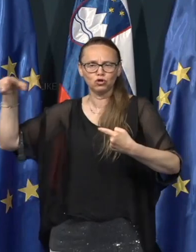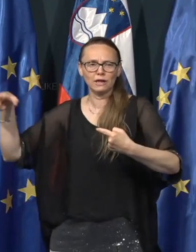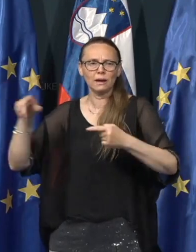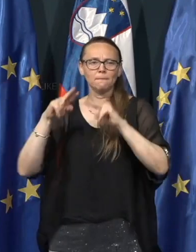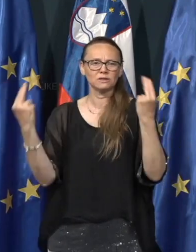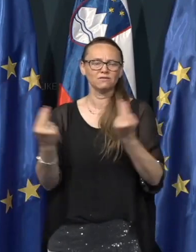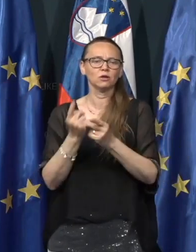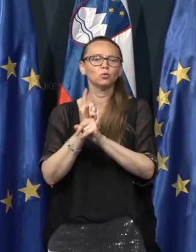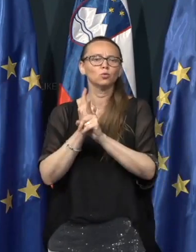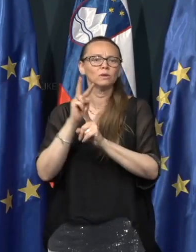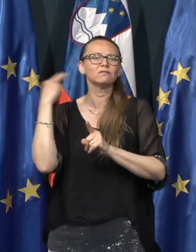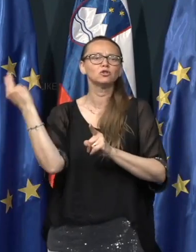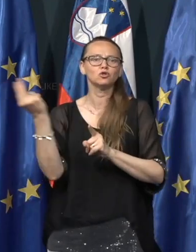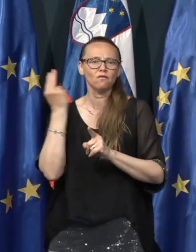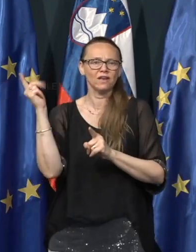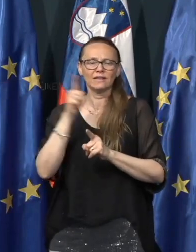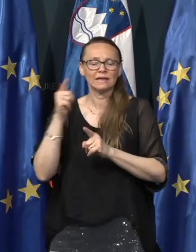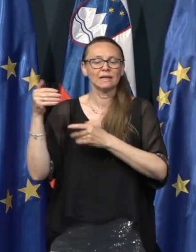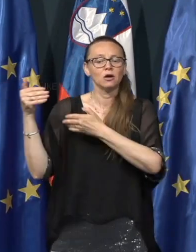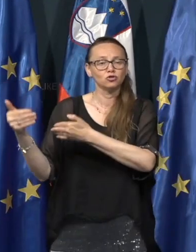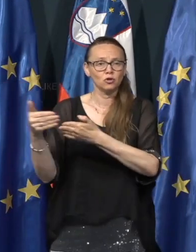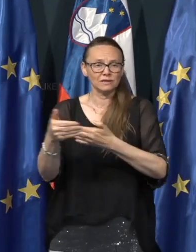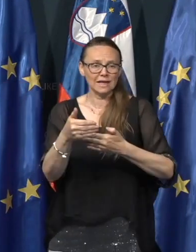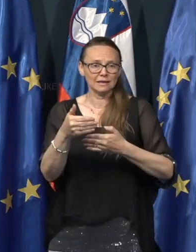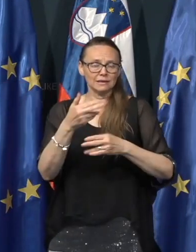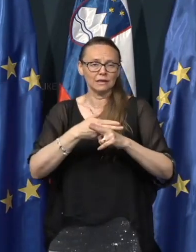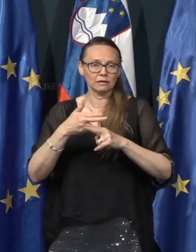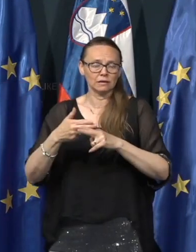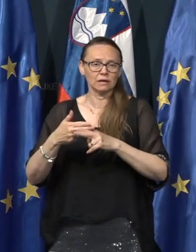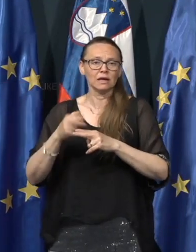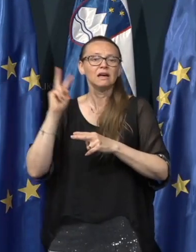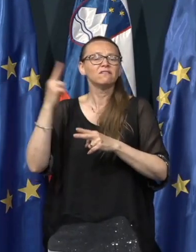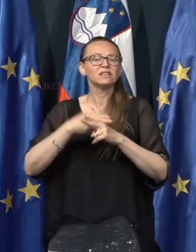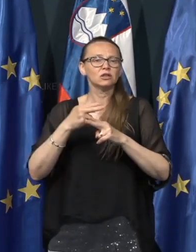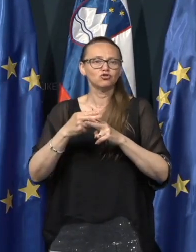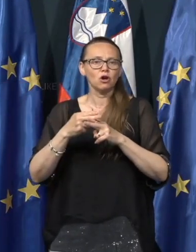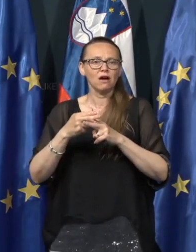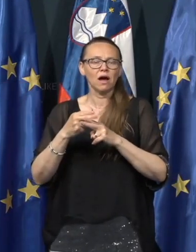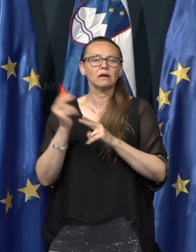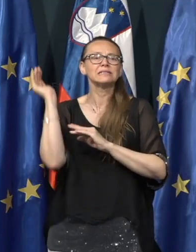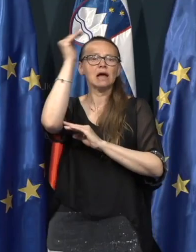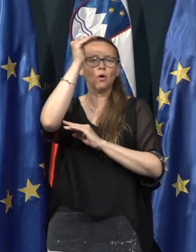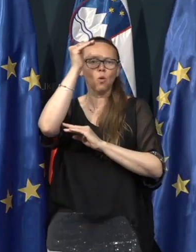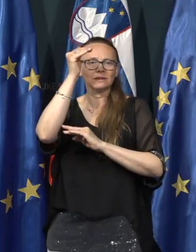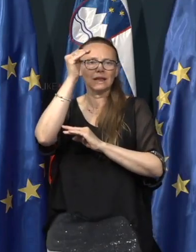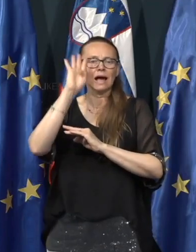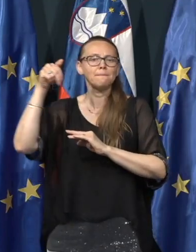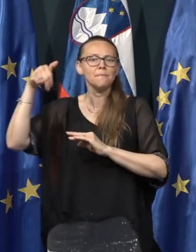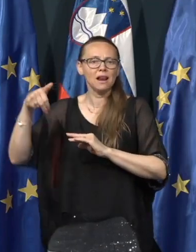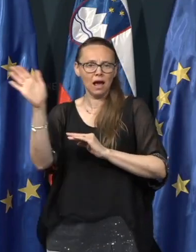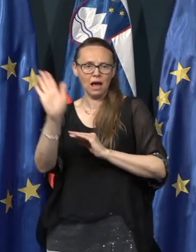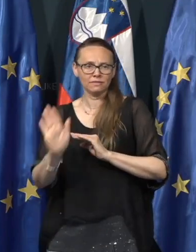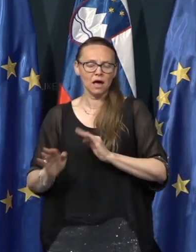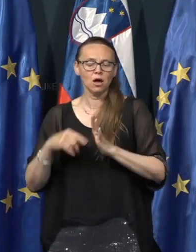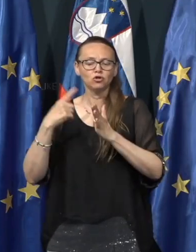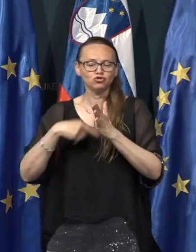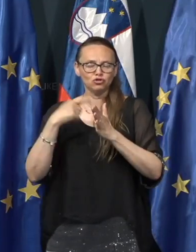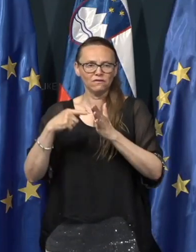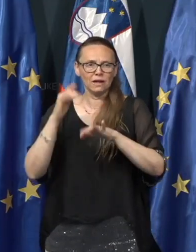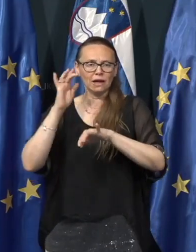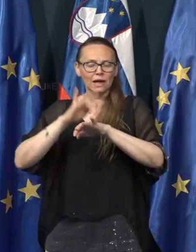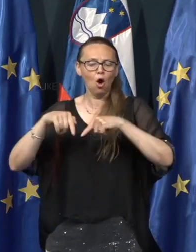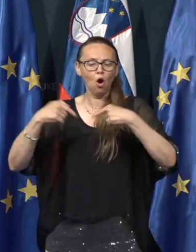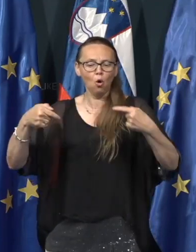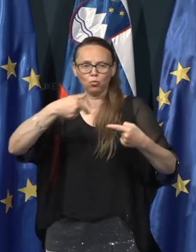Tudi v Sloveniji in njeni soseščini, predvsem v državah Zahodnega Balkana, številke okuženih nihajo.